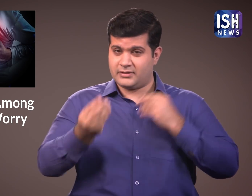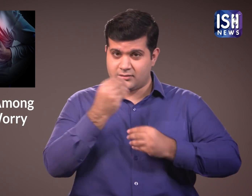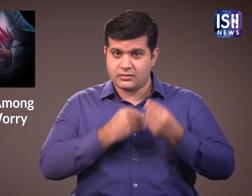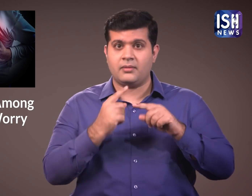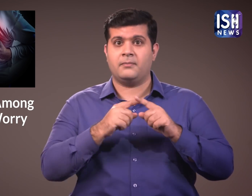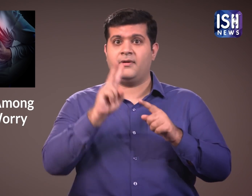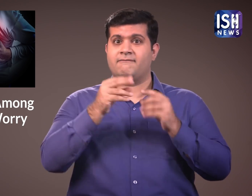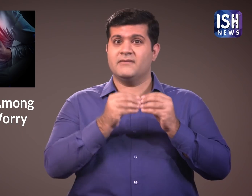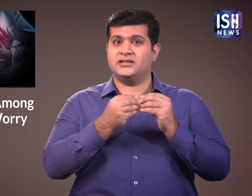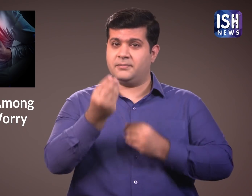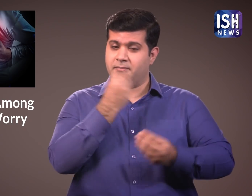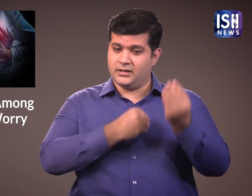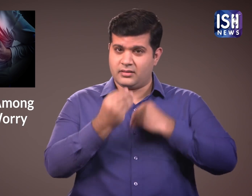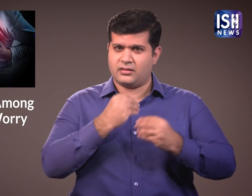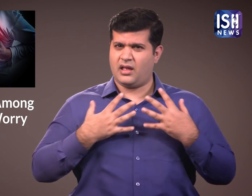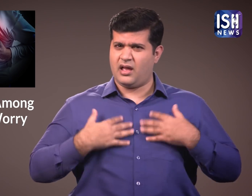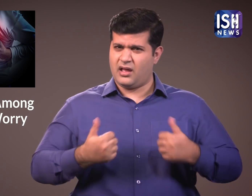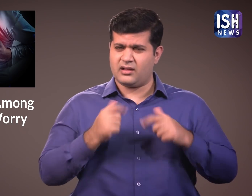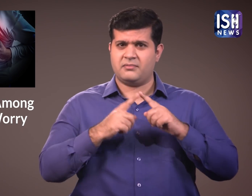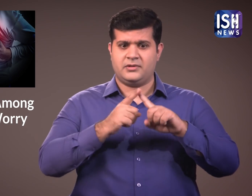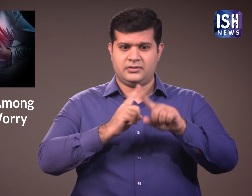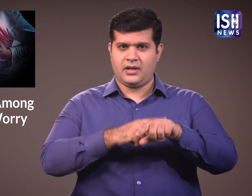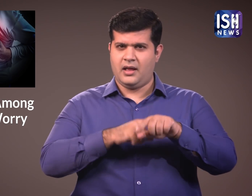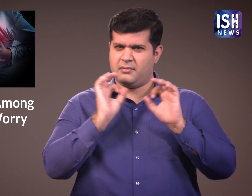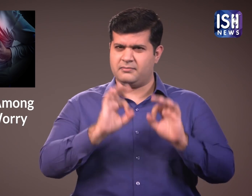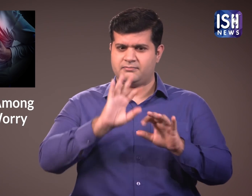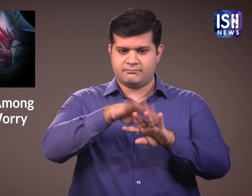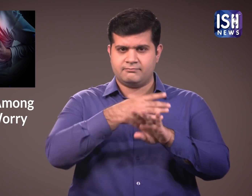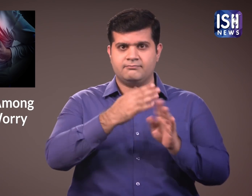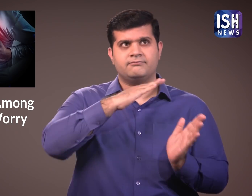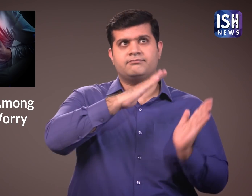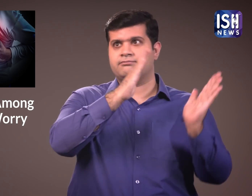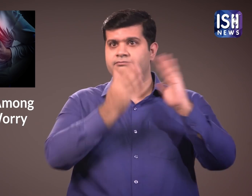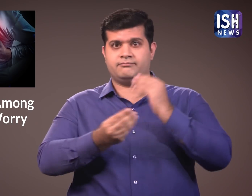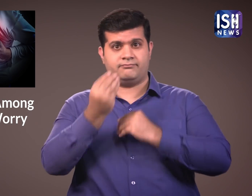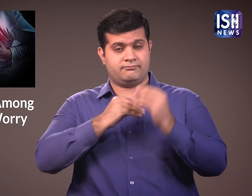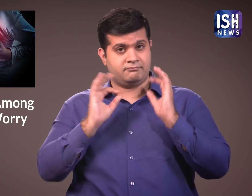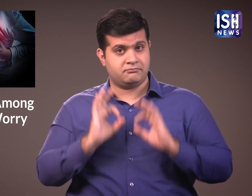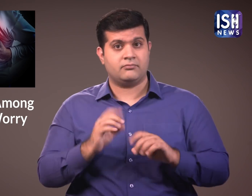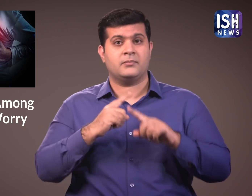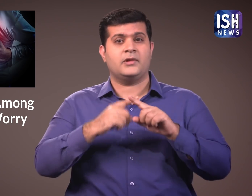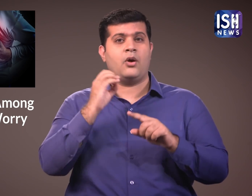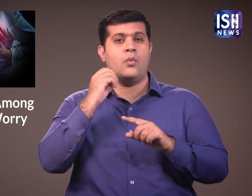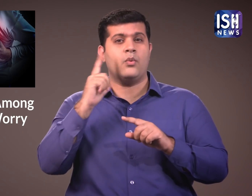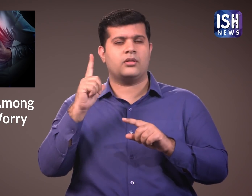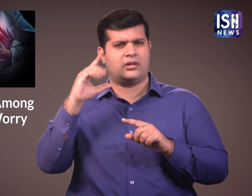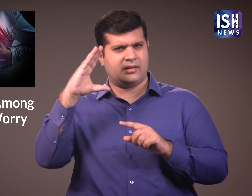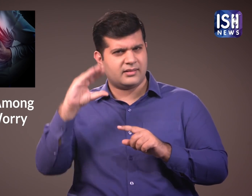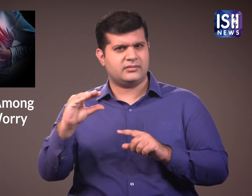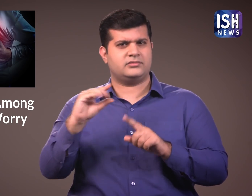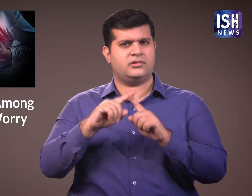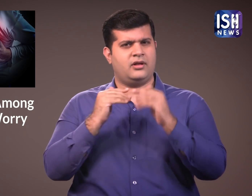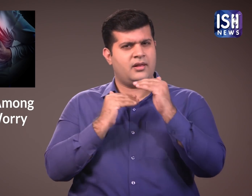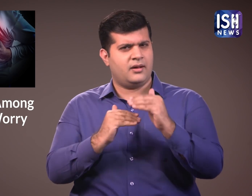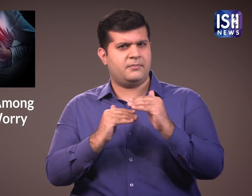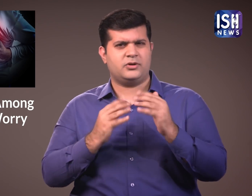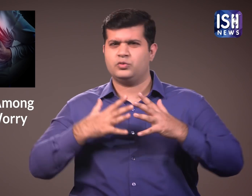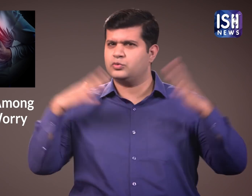जिसमें फल, सबजिया शामिल हो जो सही समय पर खाई जाए। तेल का सेवन कम